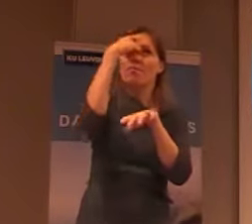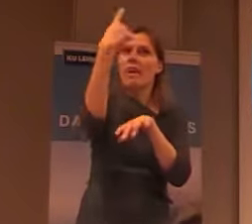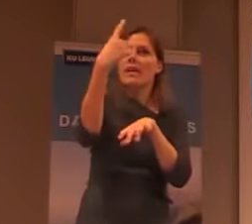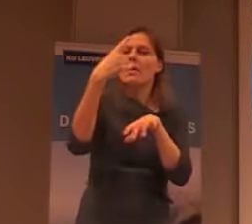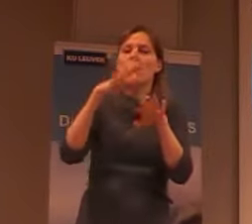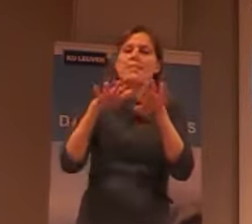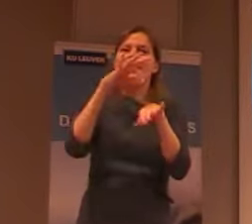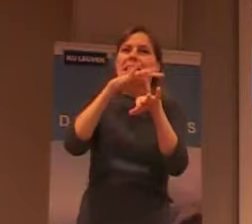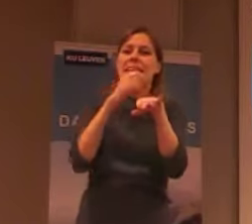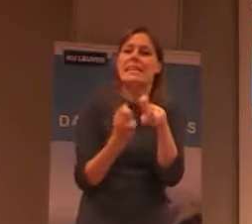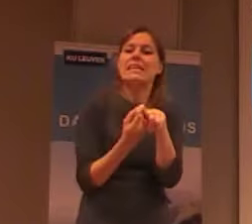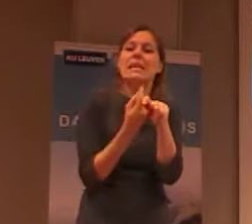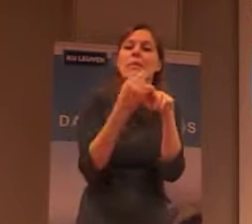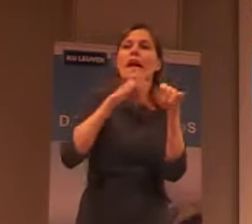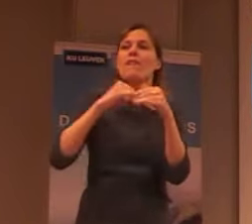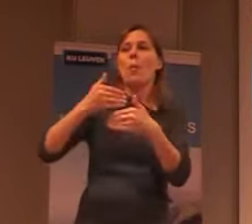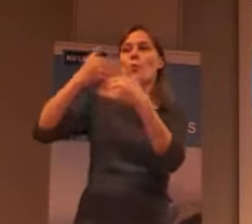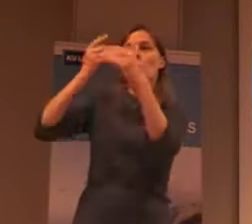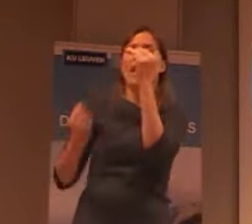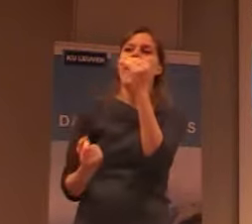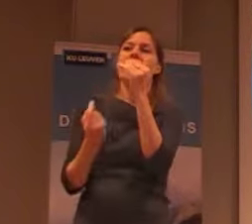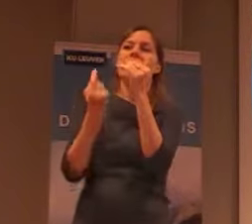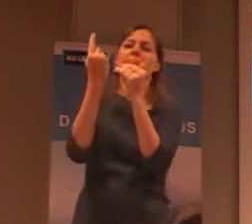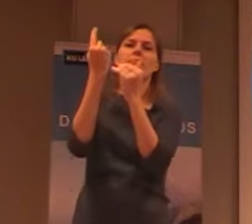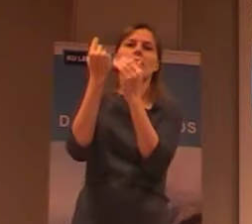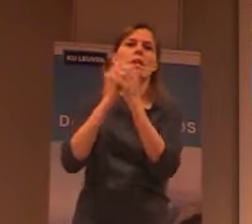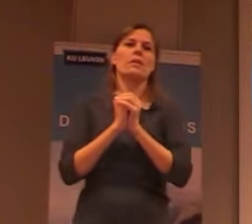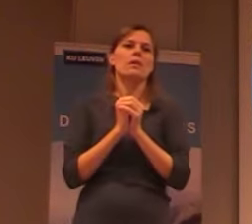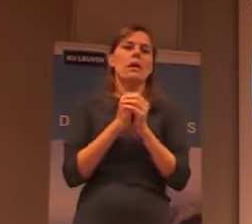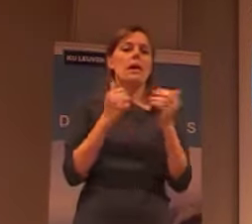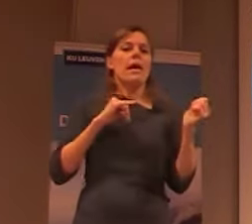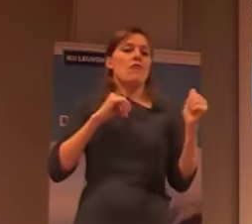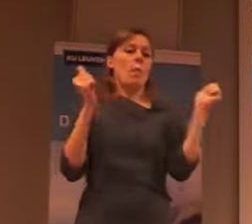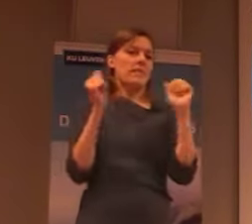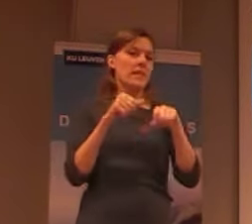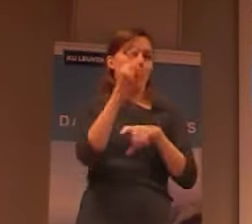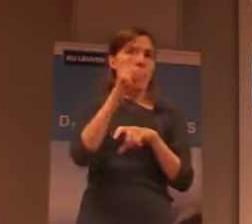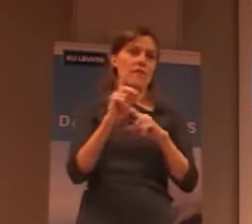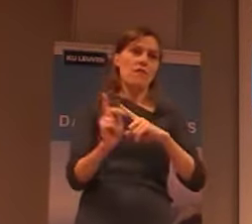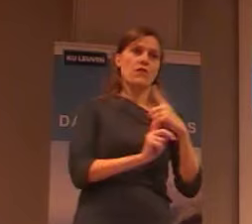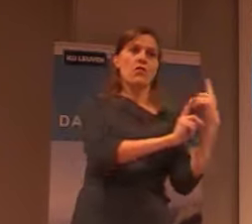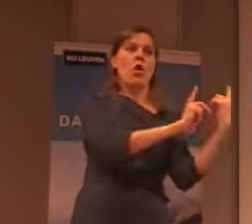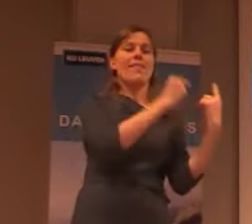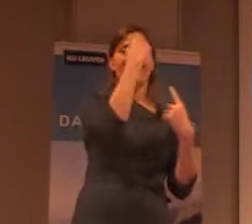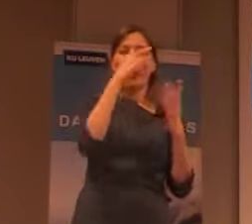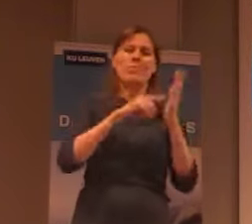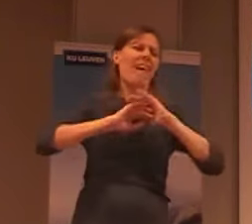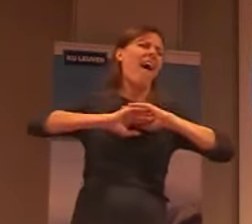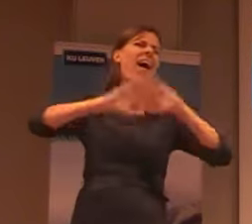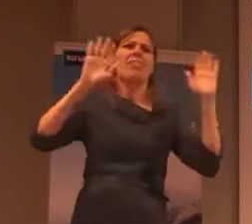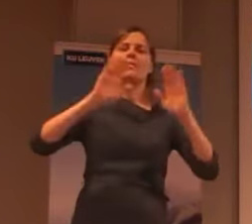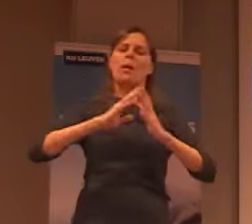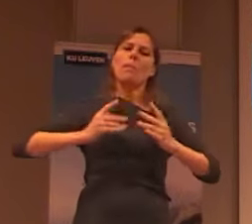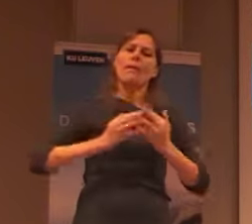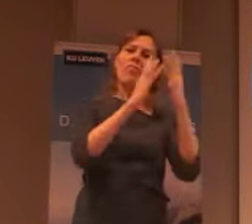zaten. En als men had beslist om die mensen te laten verhuizen. Dacht men, we moeten werkelijk alles opbranden.